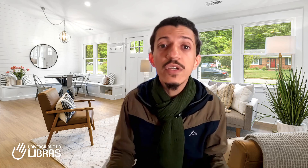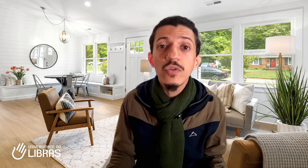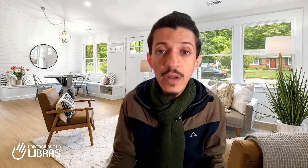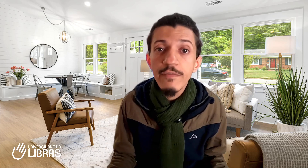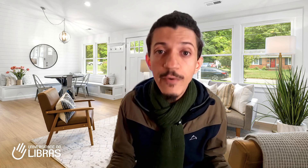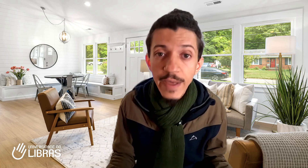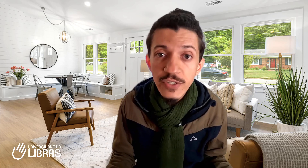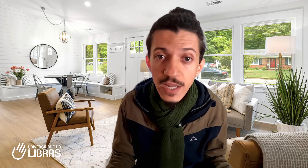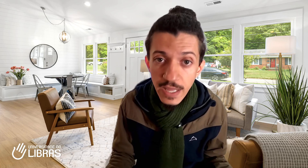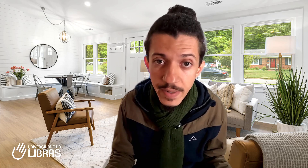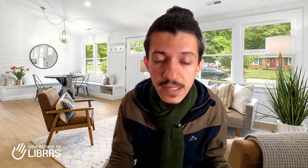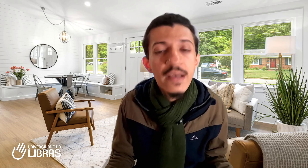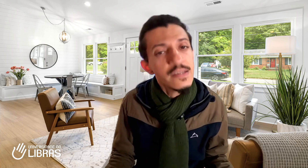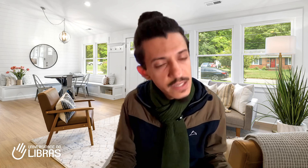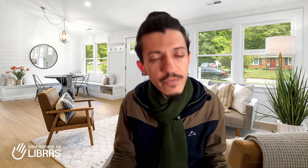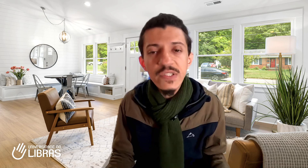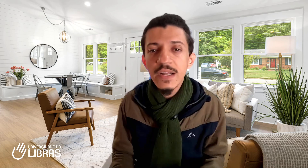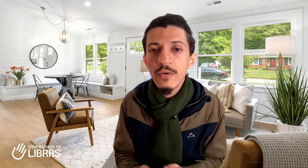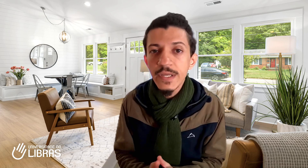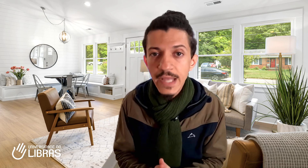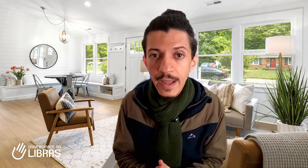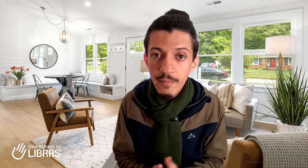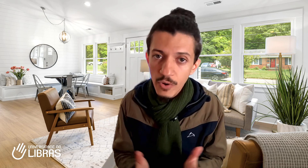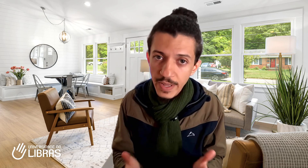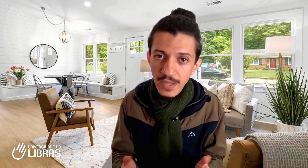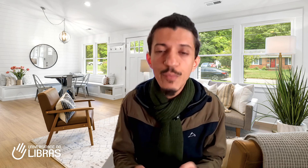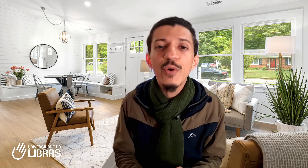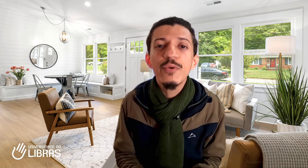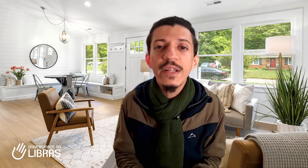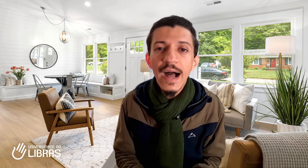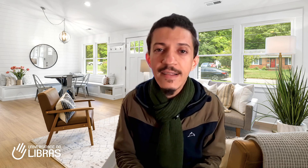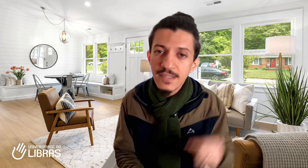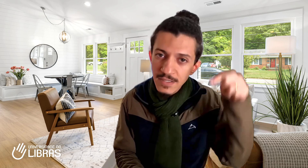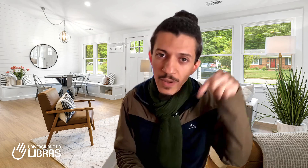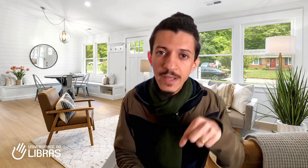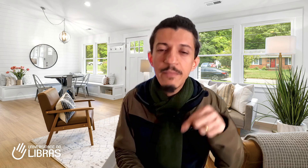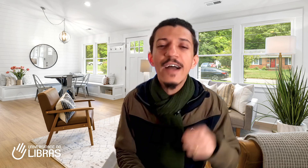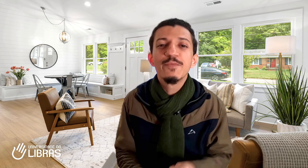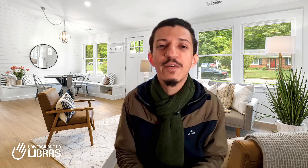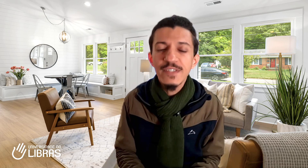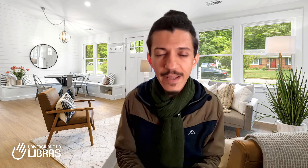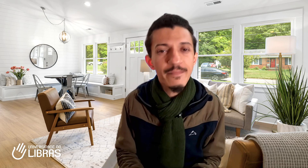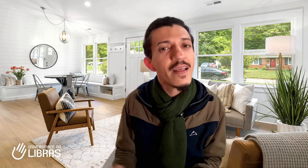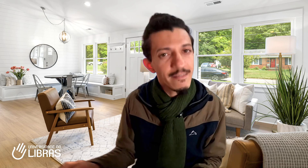torna fluente em Libras se você não quiser, porque as oportunidades estão aqui embaixo para você. Vai lá!